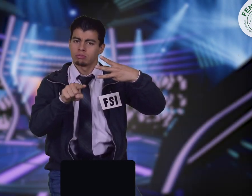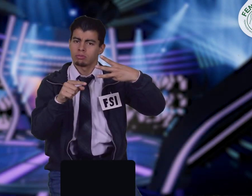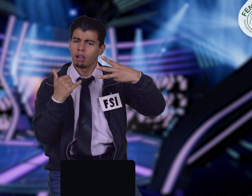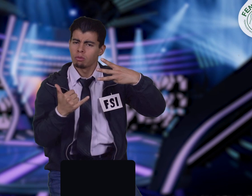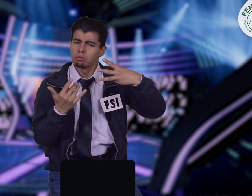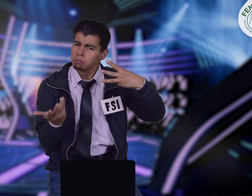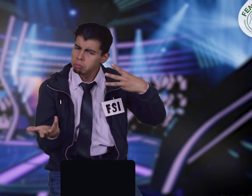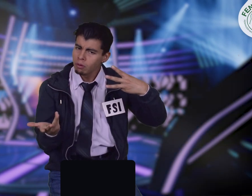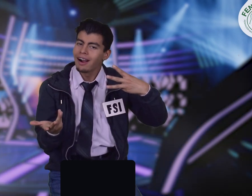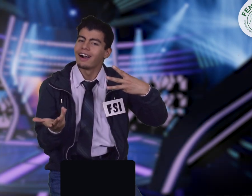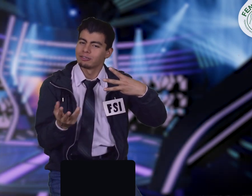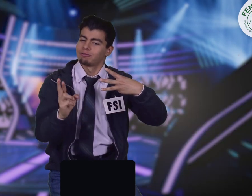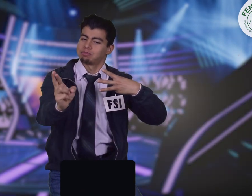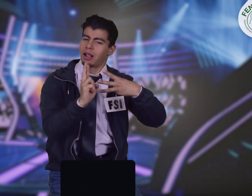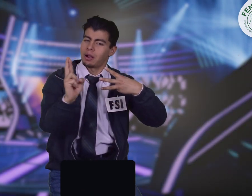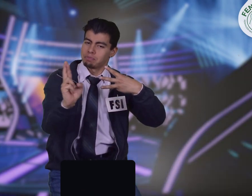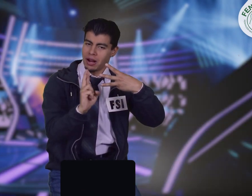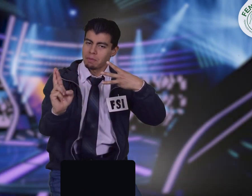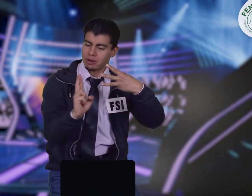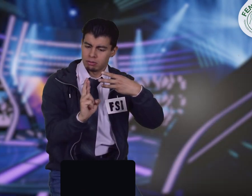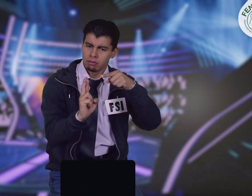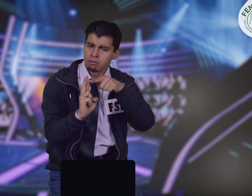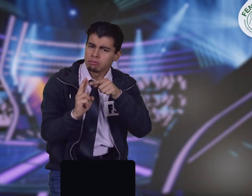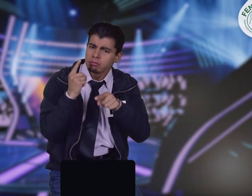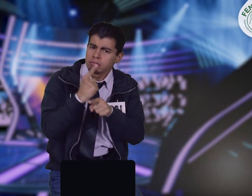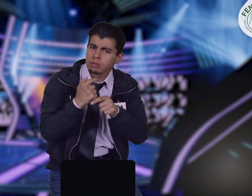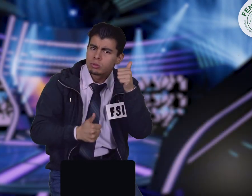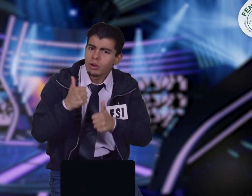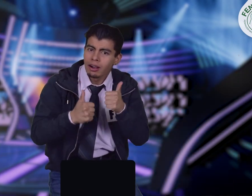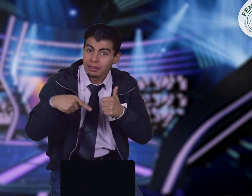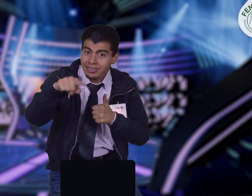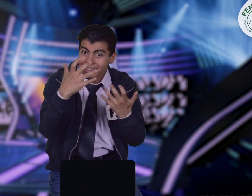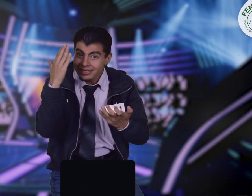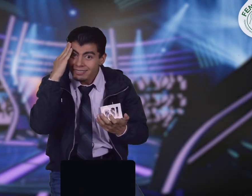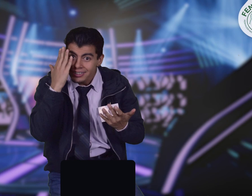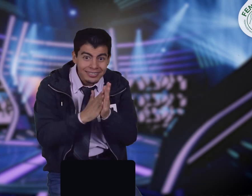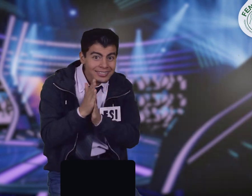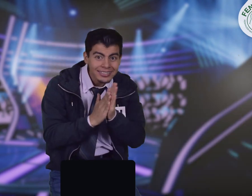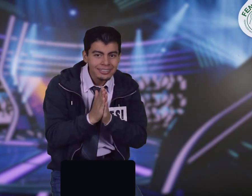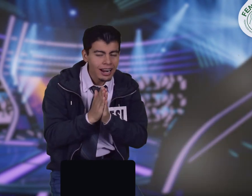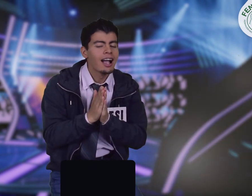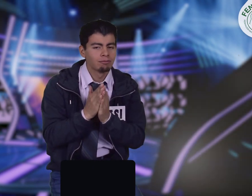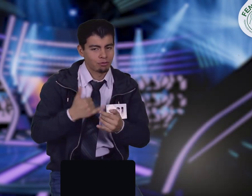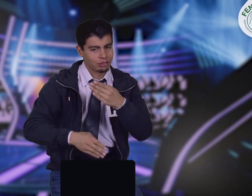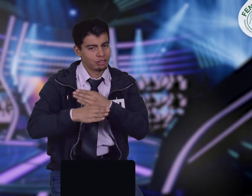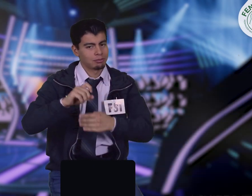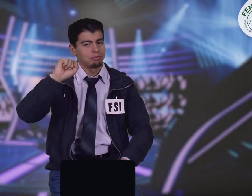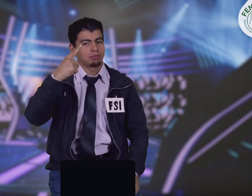que nos dieron hace unos días. ¿Les gustaría saber las respuestas correctas? Listo, empecemos con la